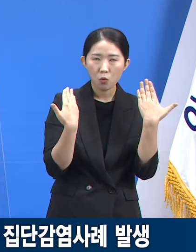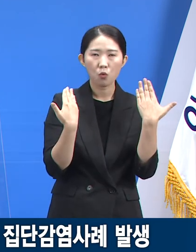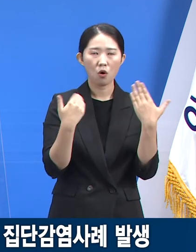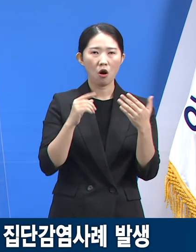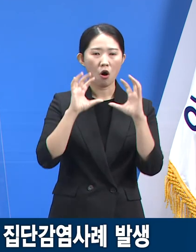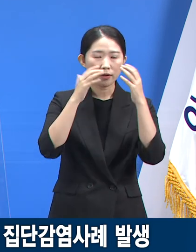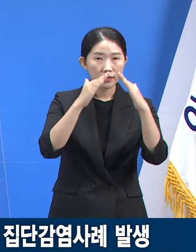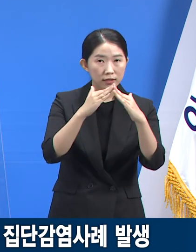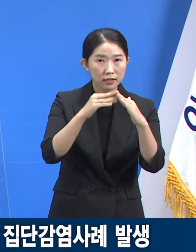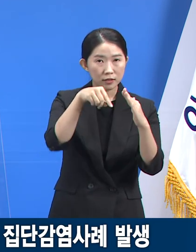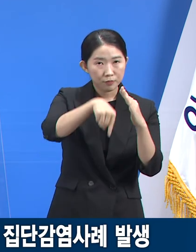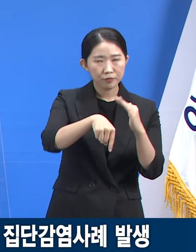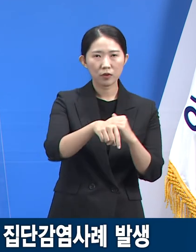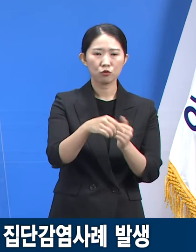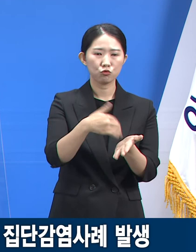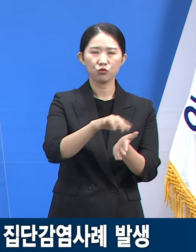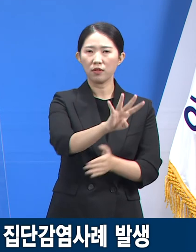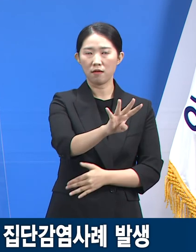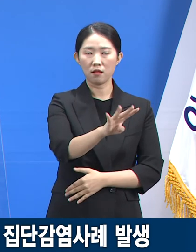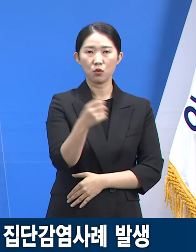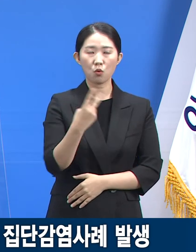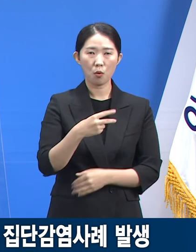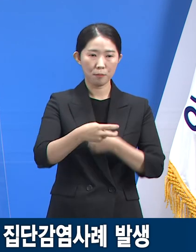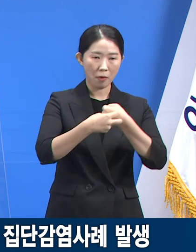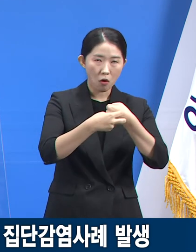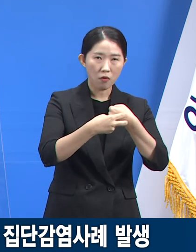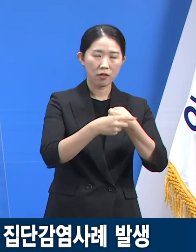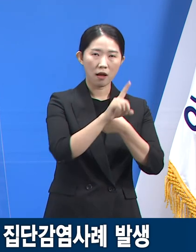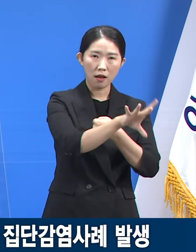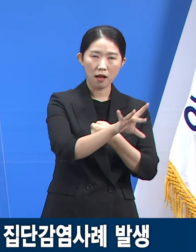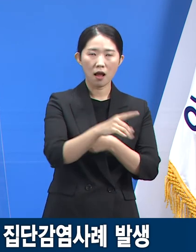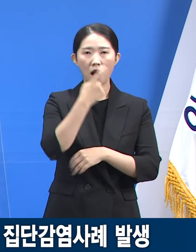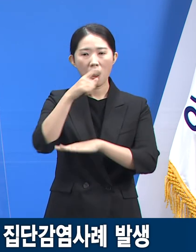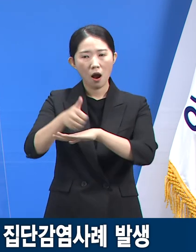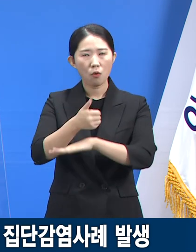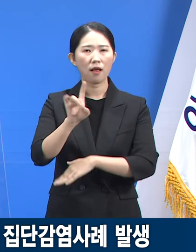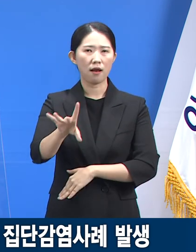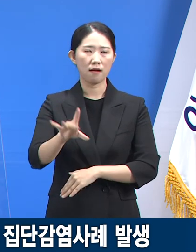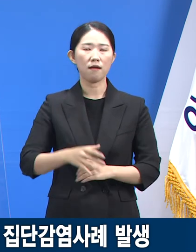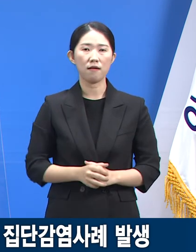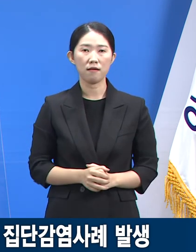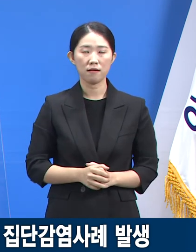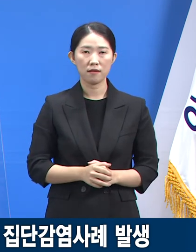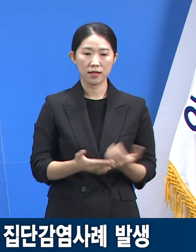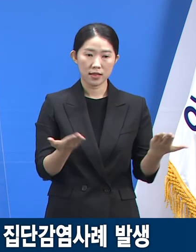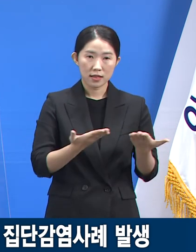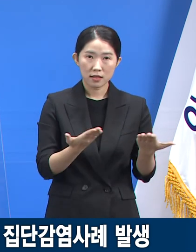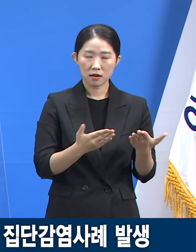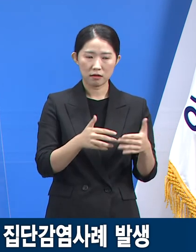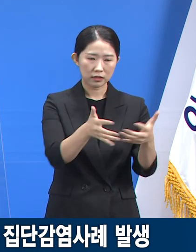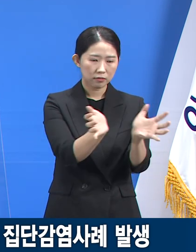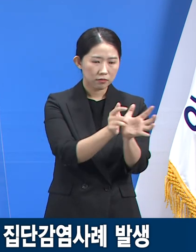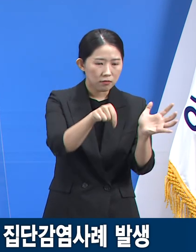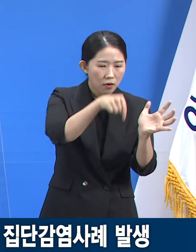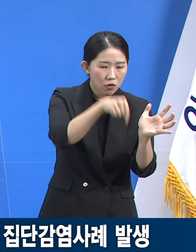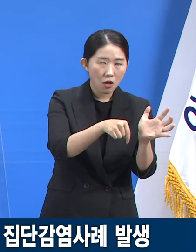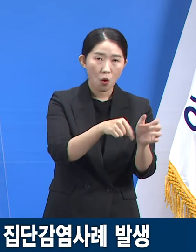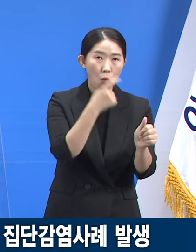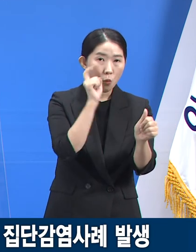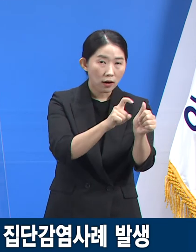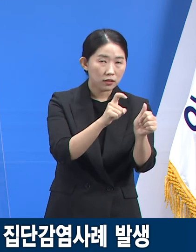어린이집이 4건, 병원 및 학원이 각 1개로 나타났습니다. 사업장 집단관련 지역별 현황을 보면